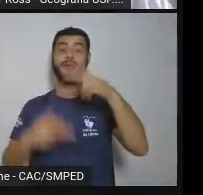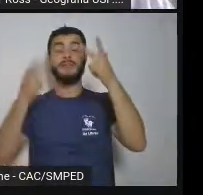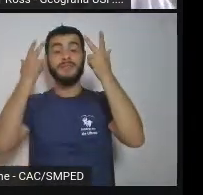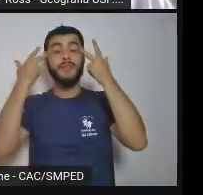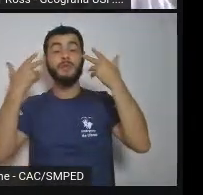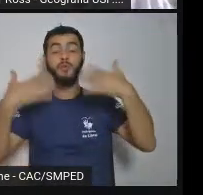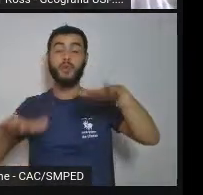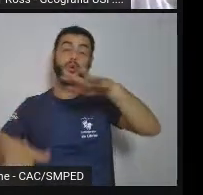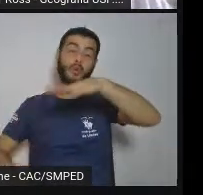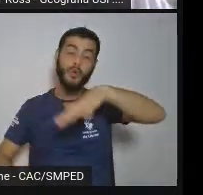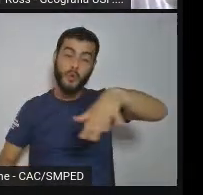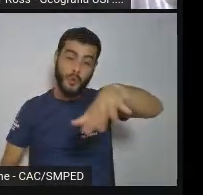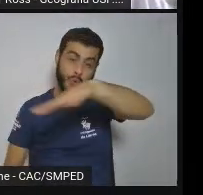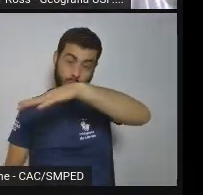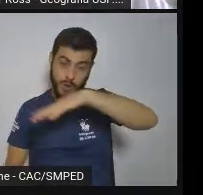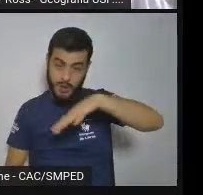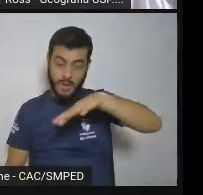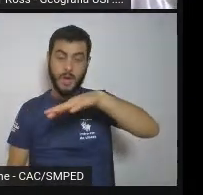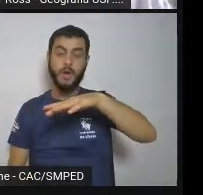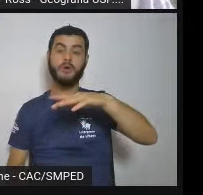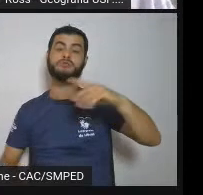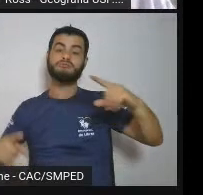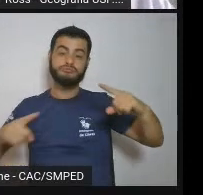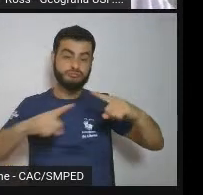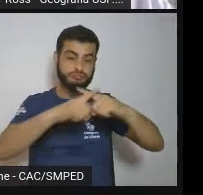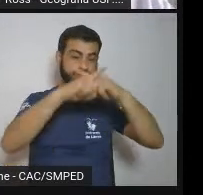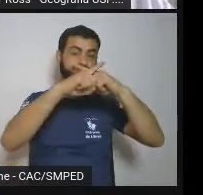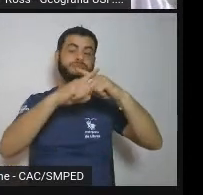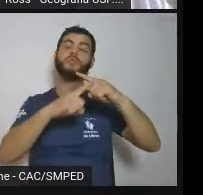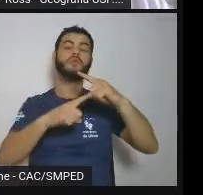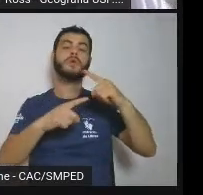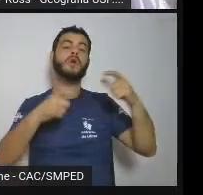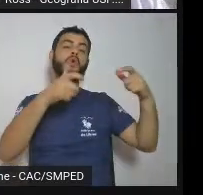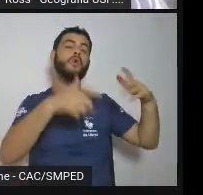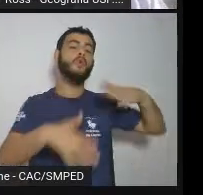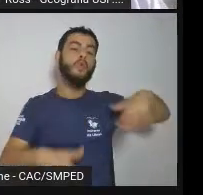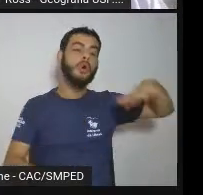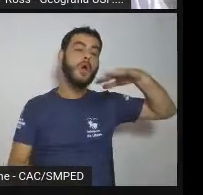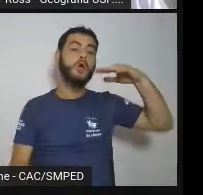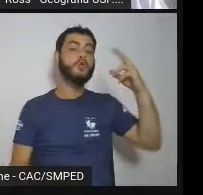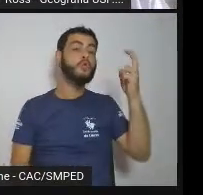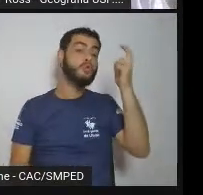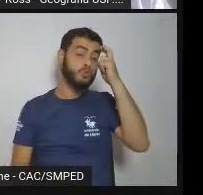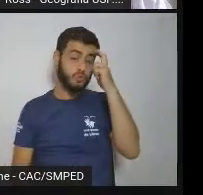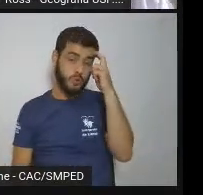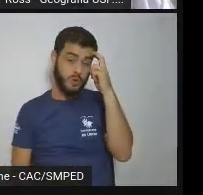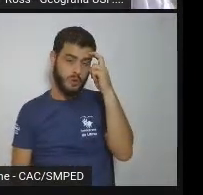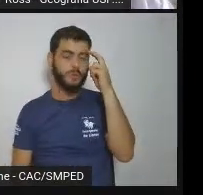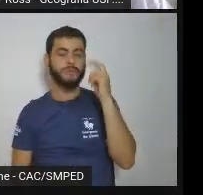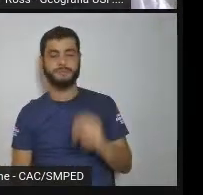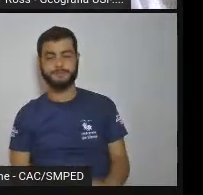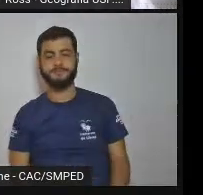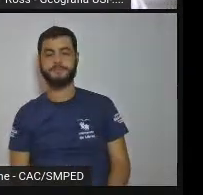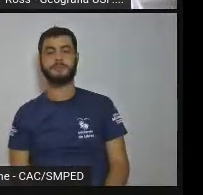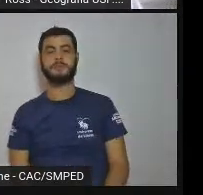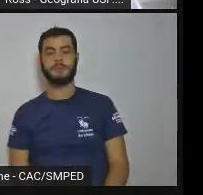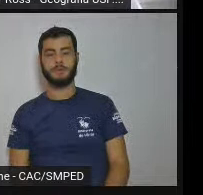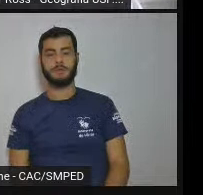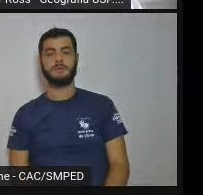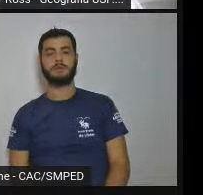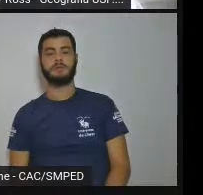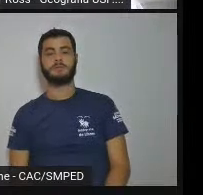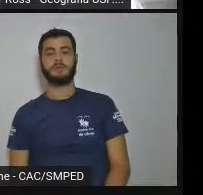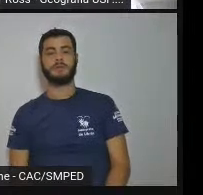versus as paisagens culturais. As paisagens se constituem por elementos estáticos ou não? quando a gente